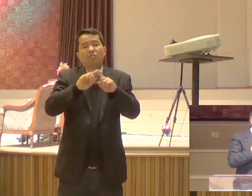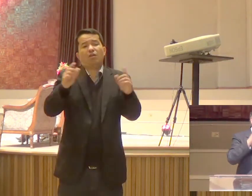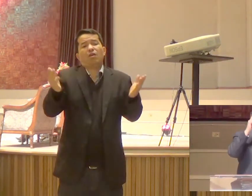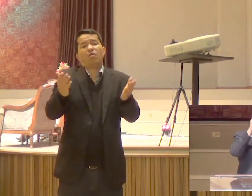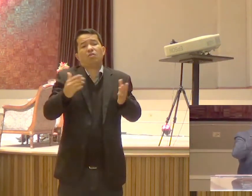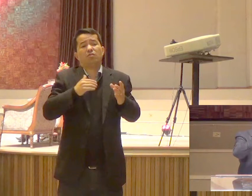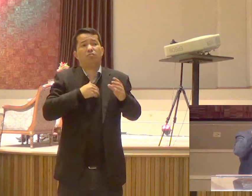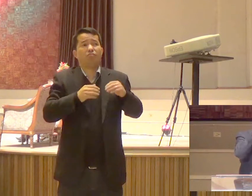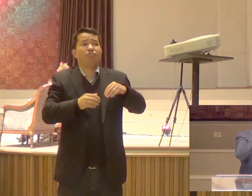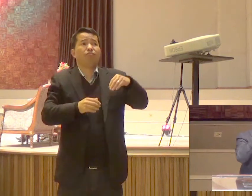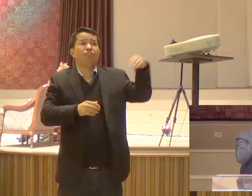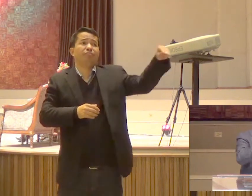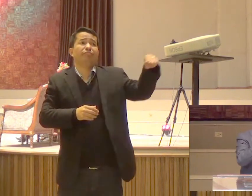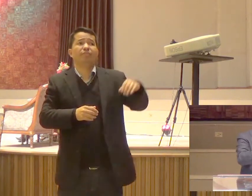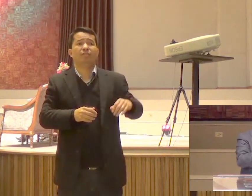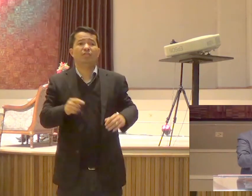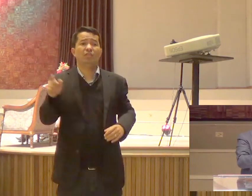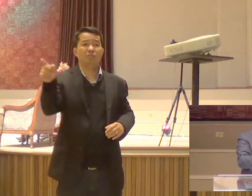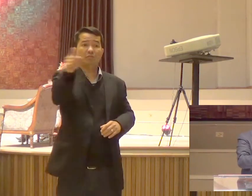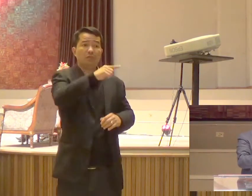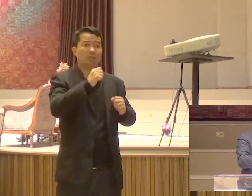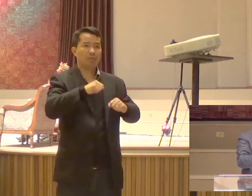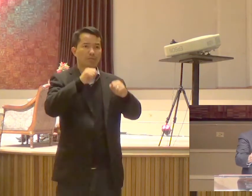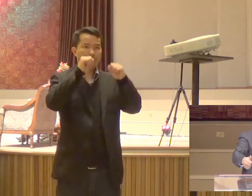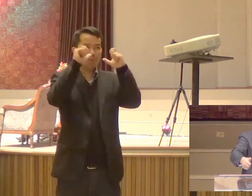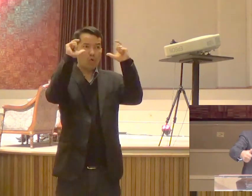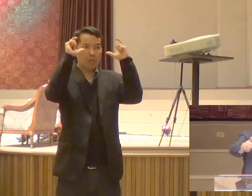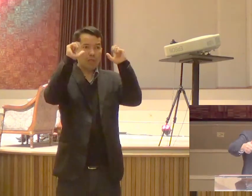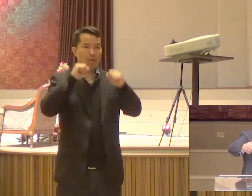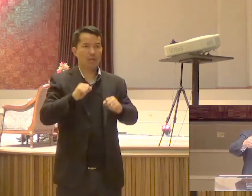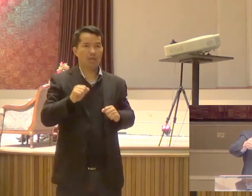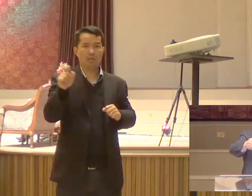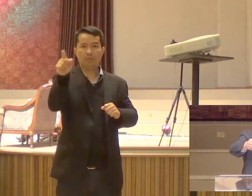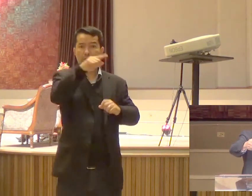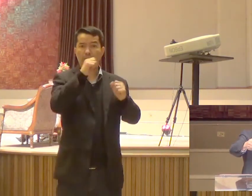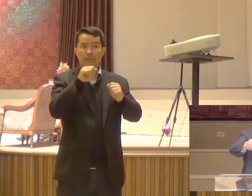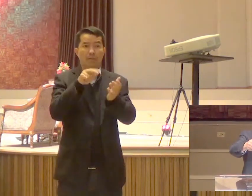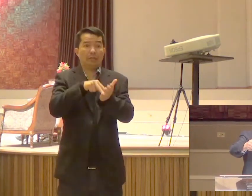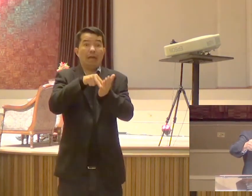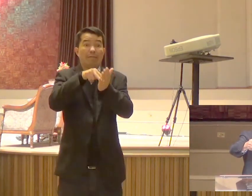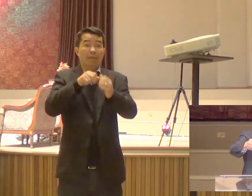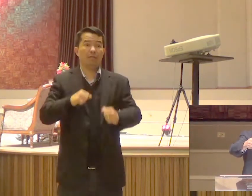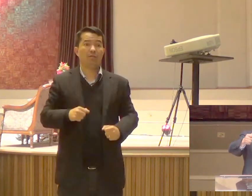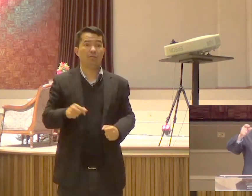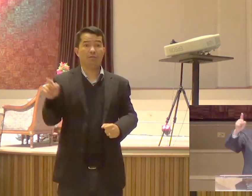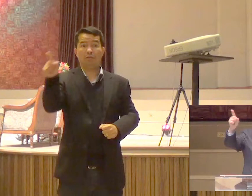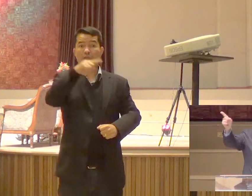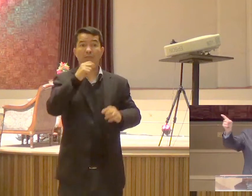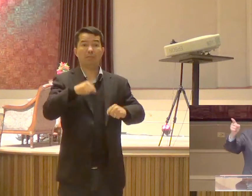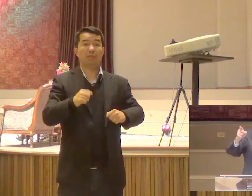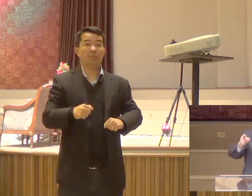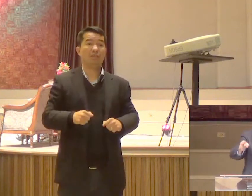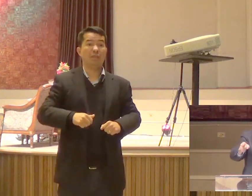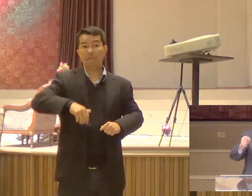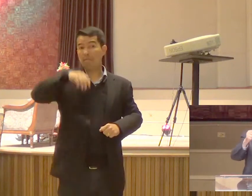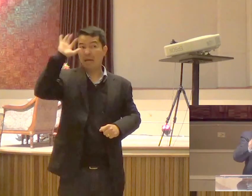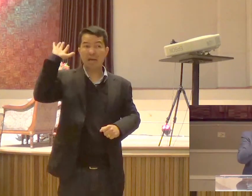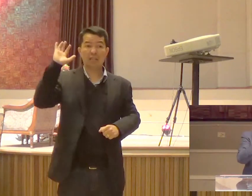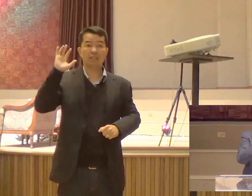Vocês precisam acordar Vocês precisam se levantar Porque os lobos vão chegar Assim que eu